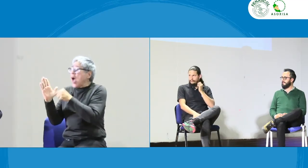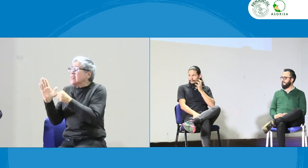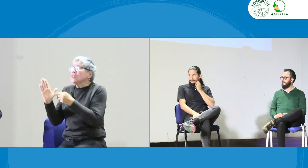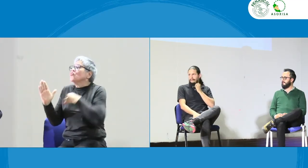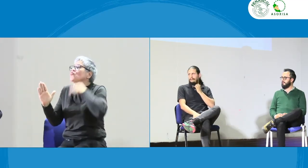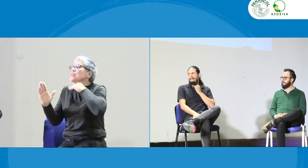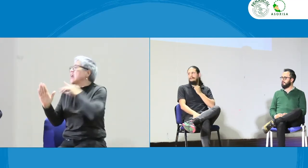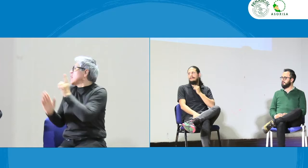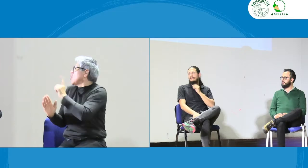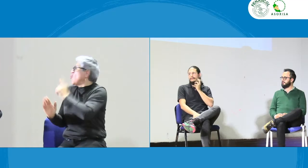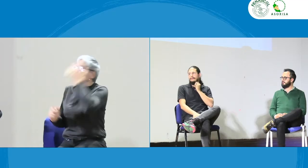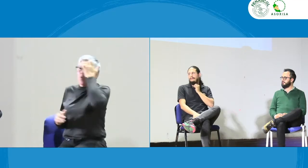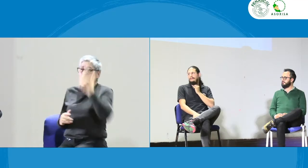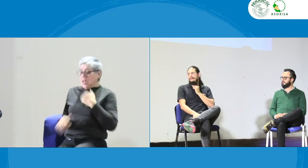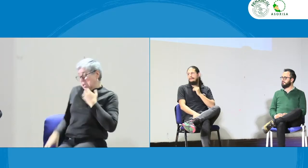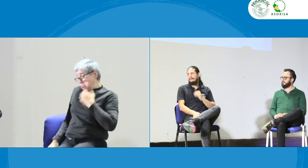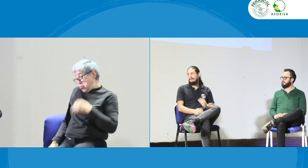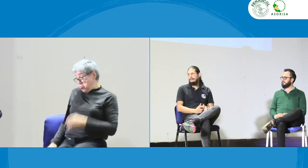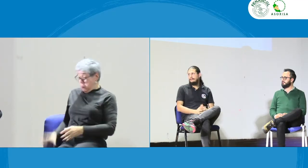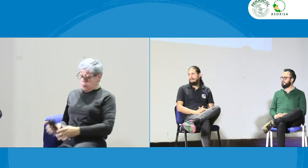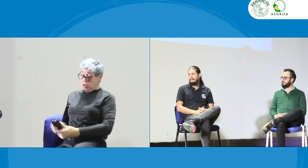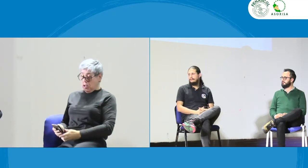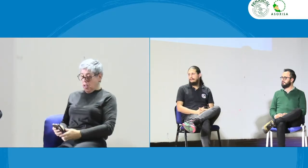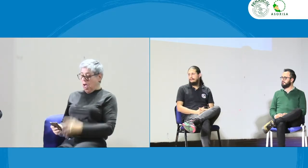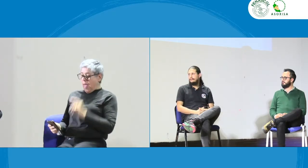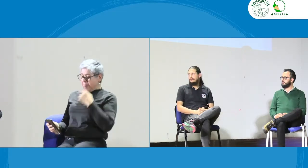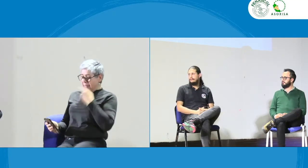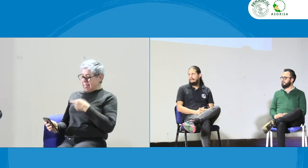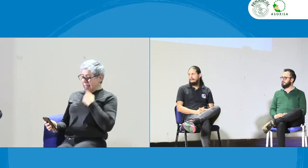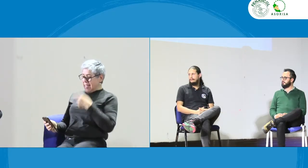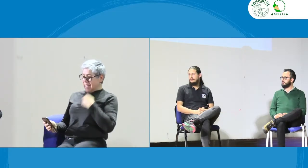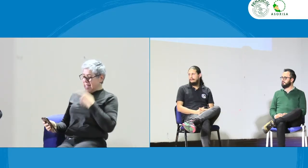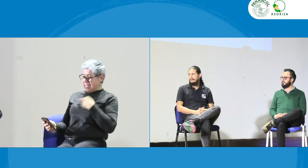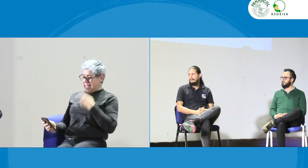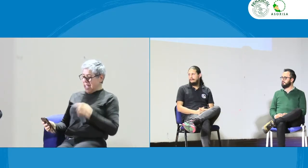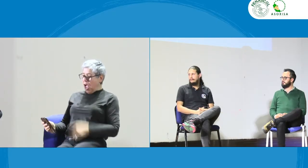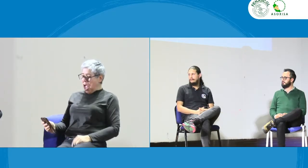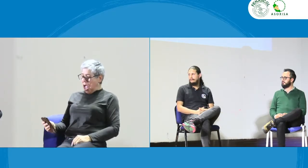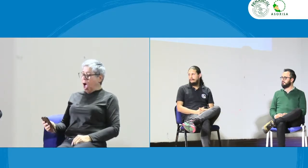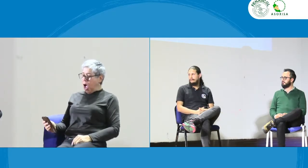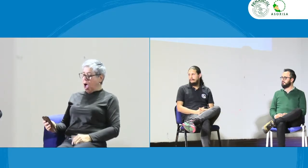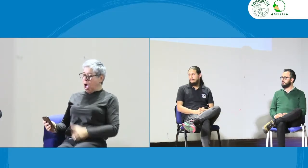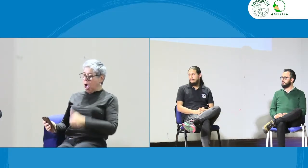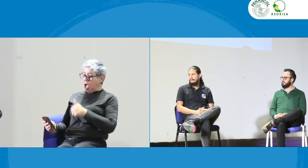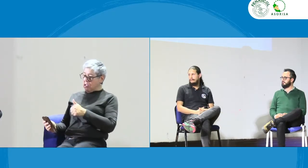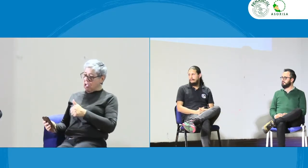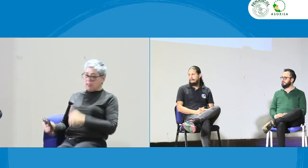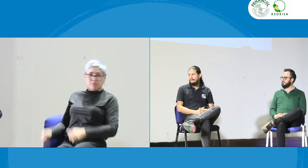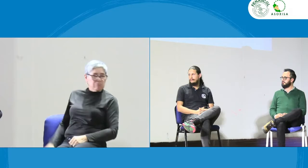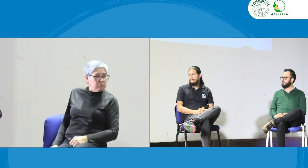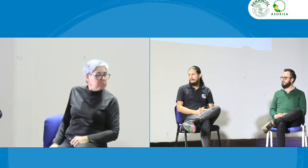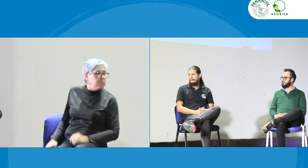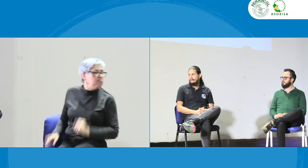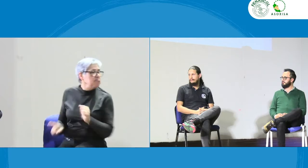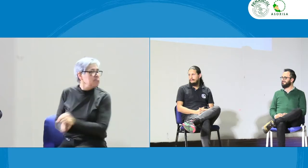creo que no es suficiente por ejemplo yo puedo ver ah ok este documento dice esto esto que chévere lo ignoro